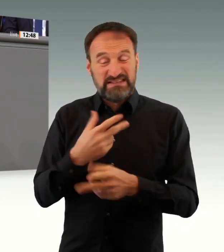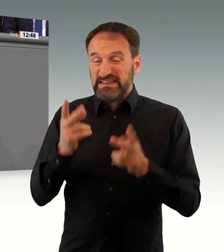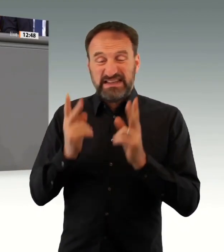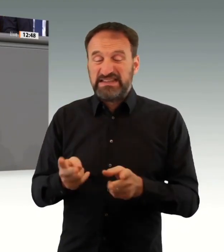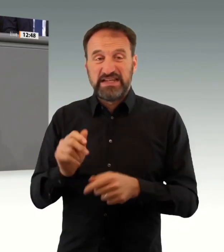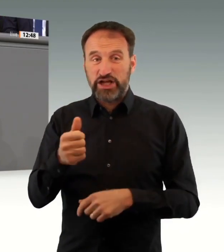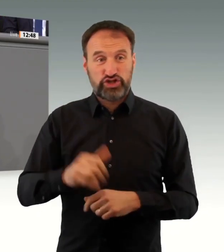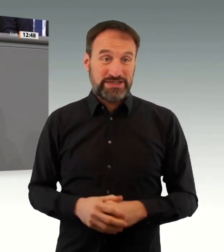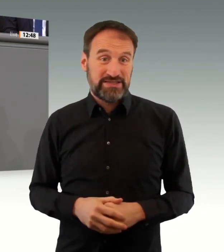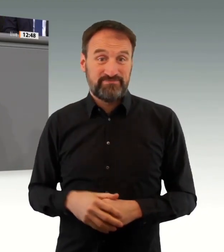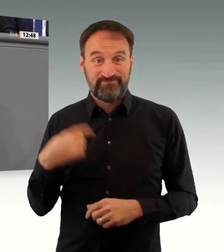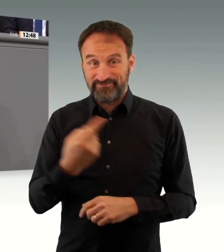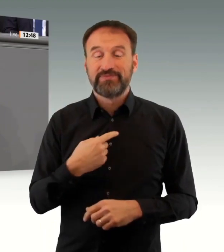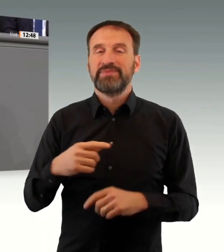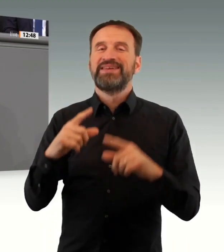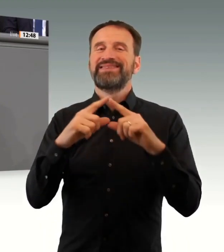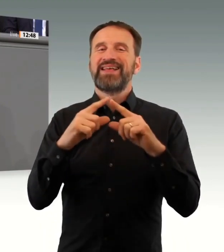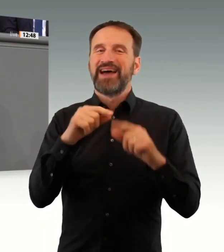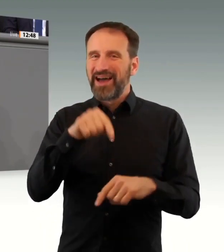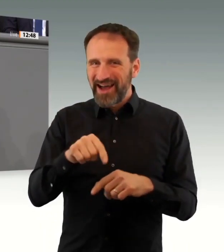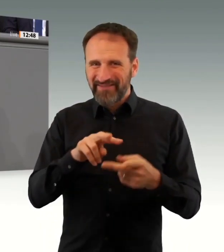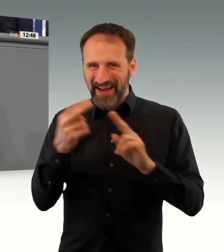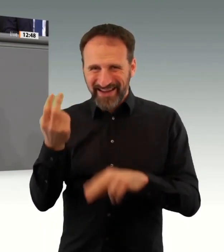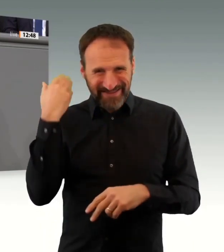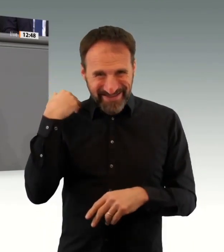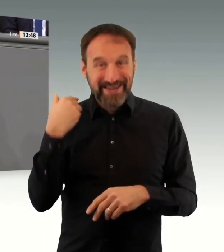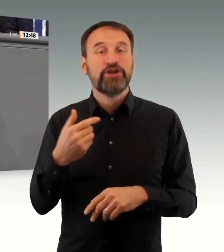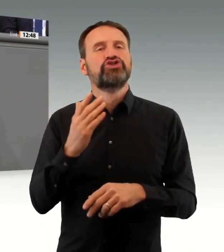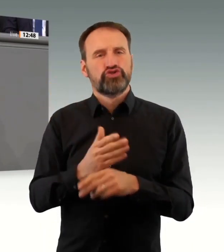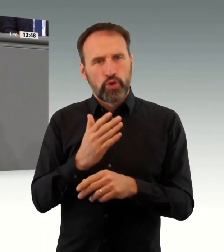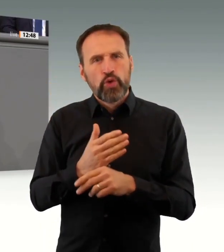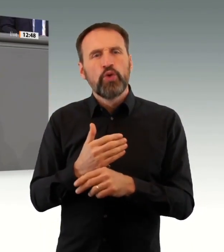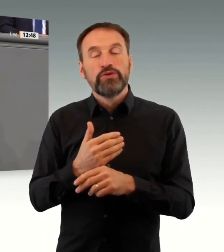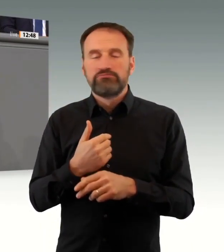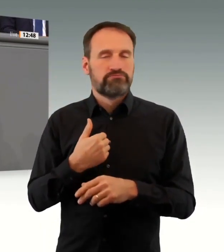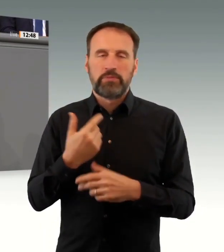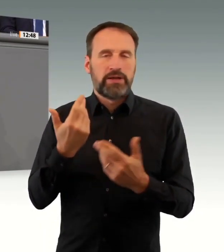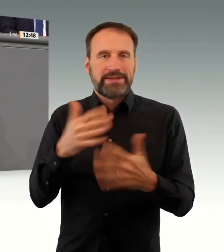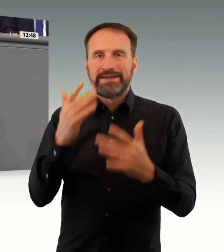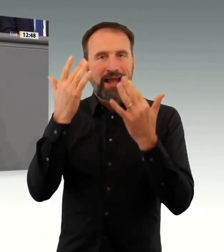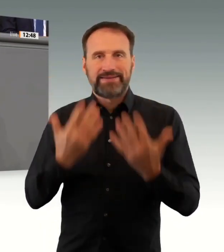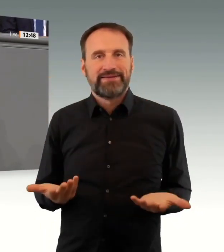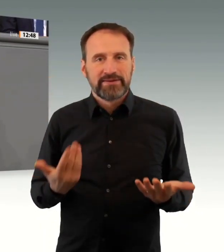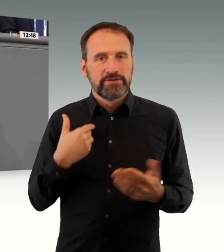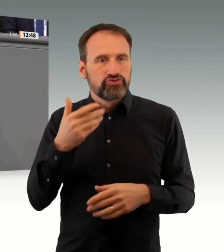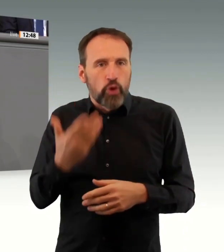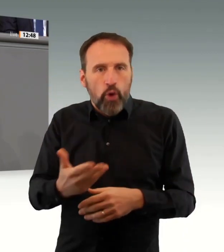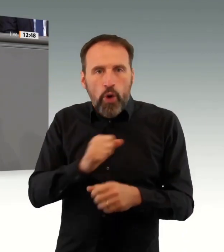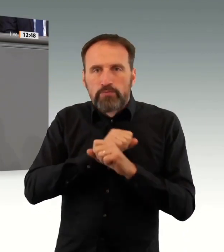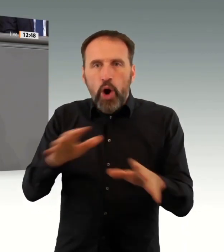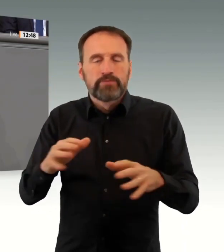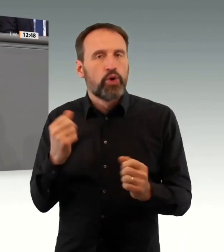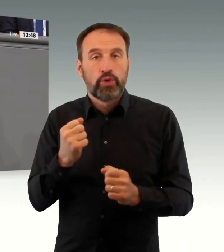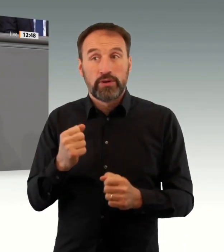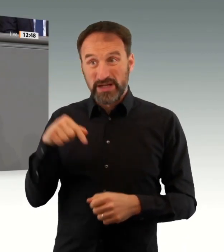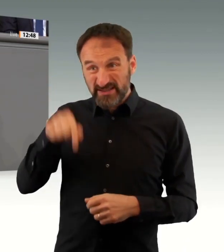es enorme Anstrengungen, ganz besonders in Pflegeeinrichtungen, Pflegediensten und Krankenhäusern, durch Testen und Hygienemaßnahmen